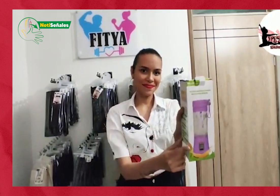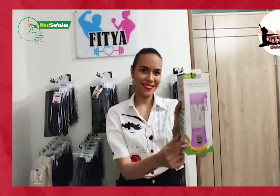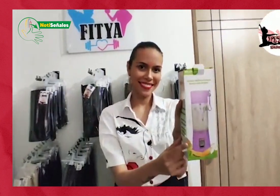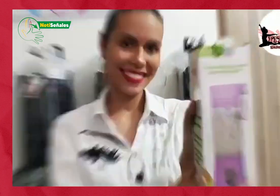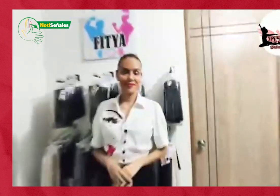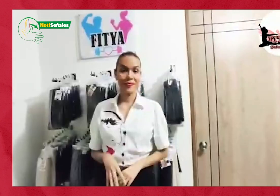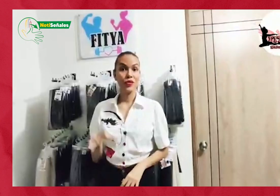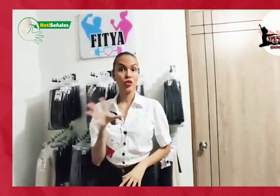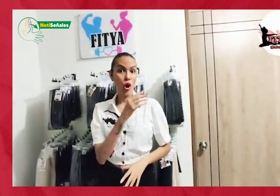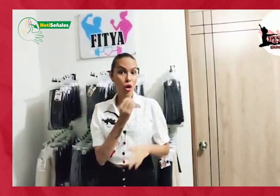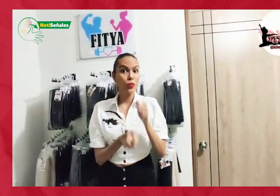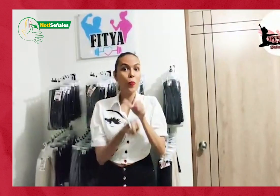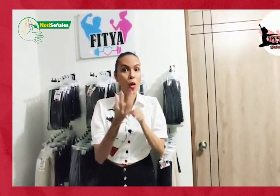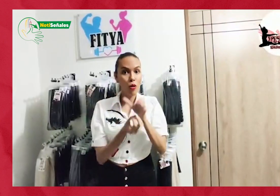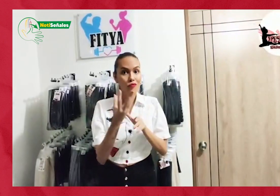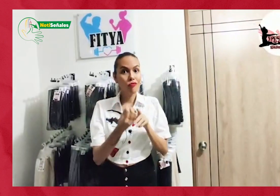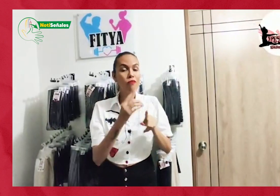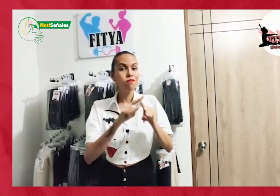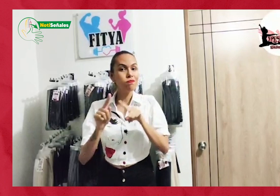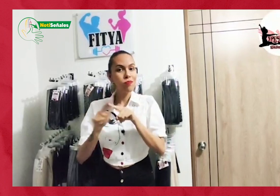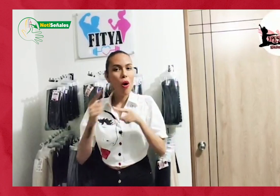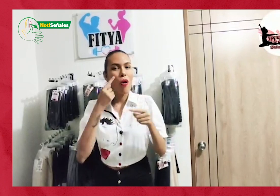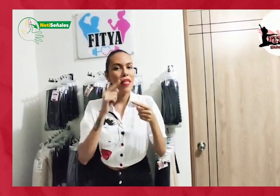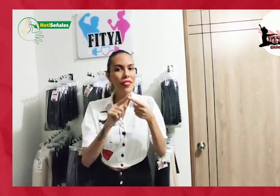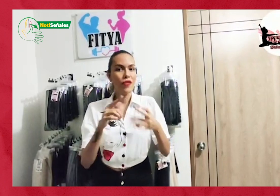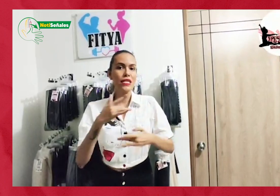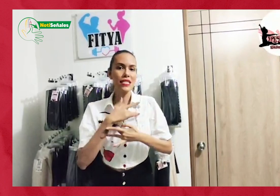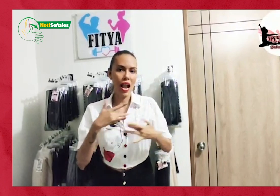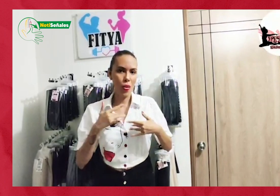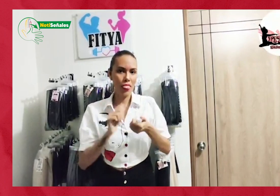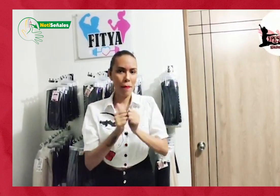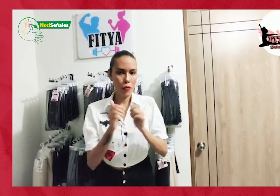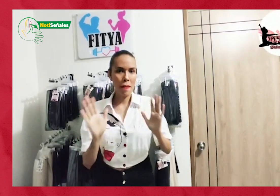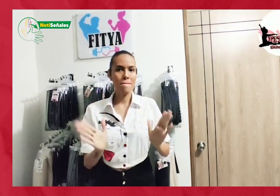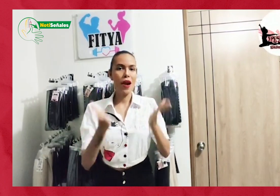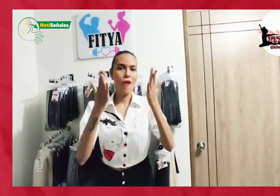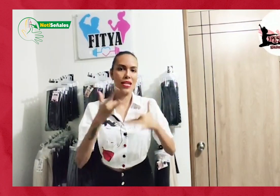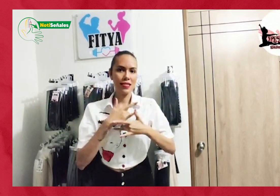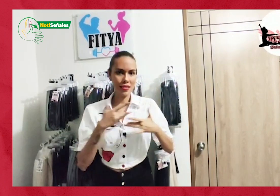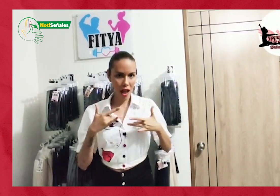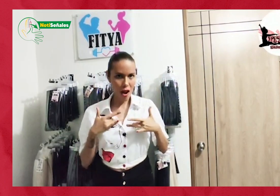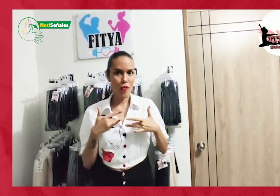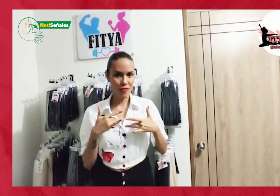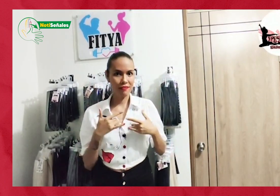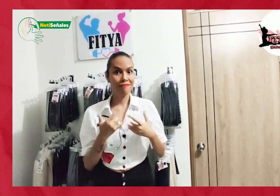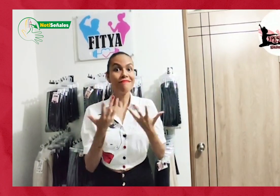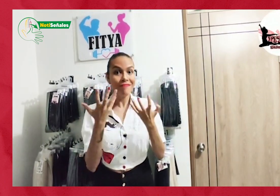Todos nuestros productos tienen el objetivo de aportar al ejercicio deportivo y al mejoramiento de la salud. Si quieren